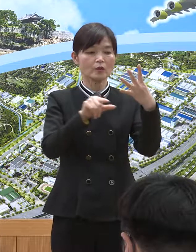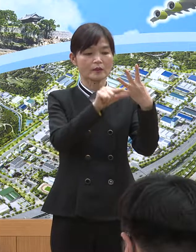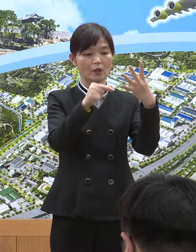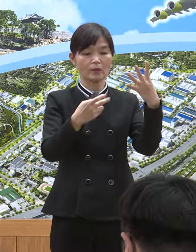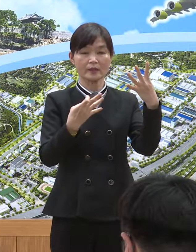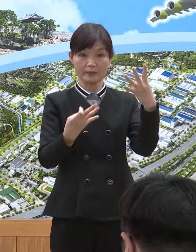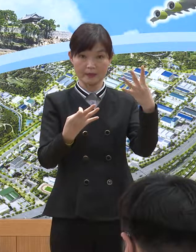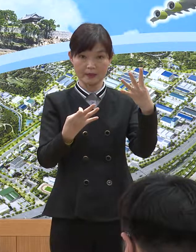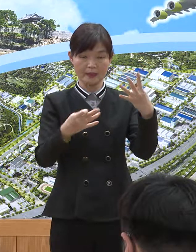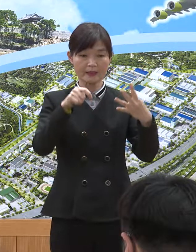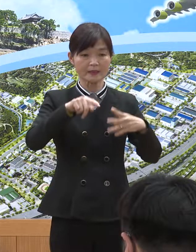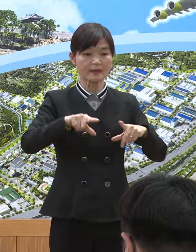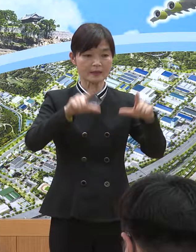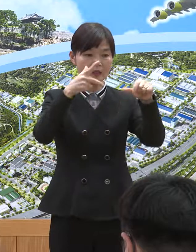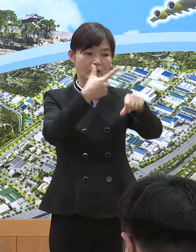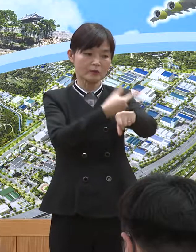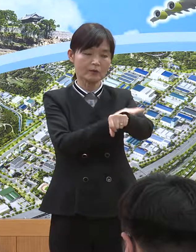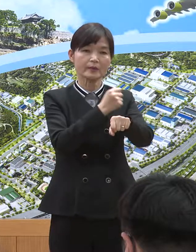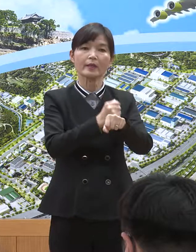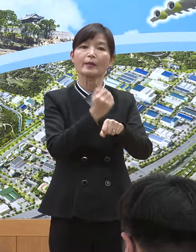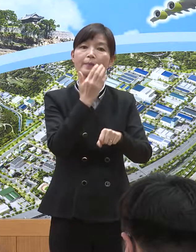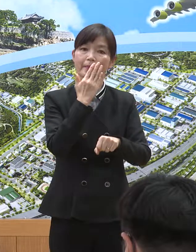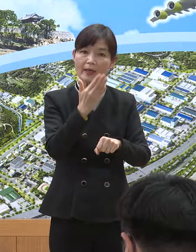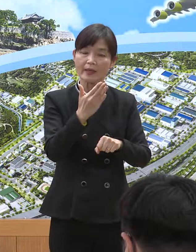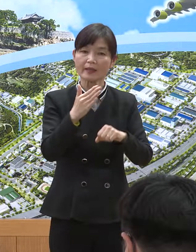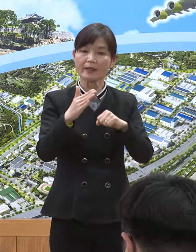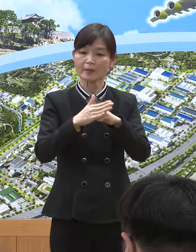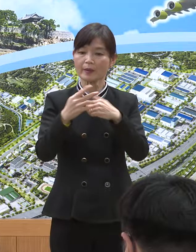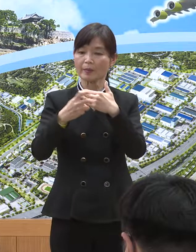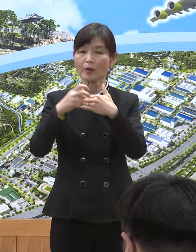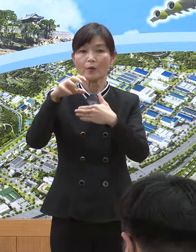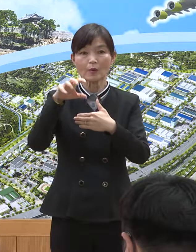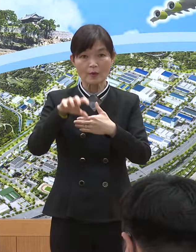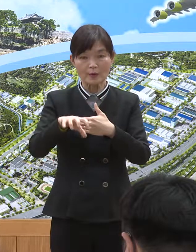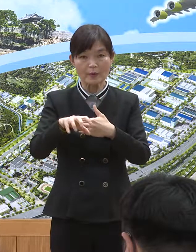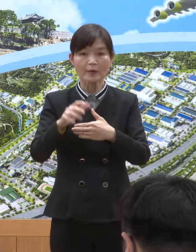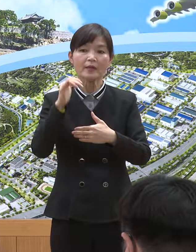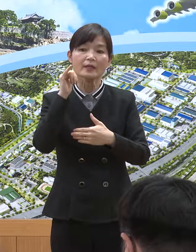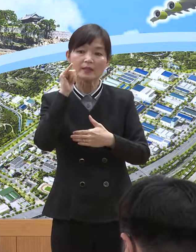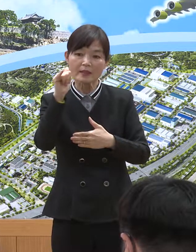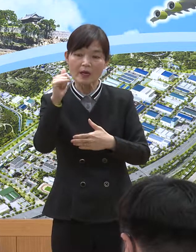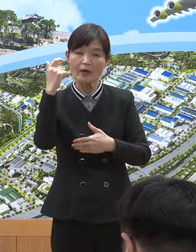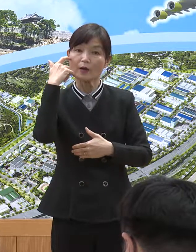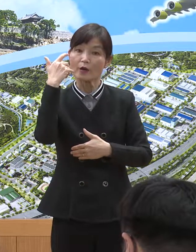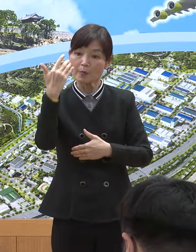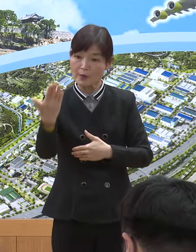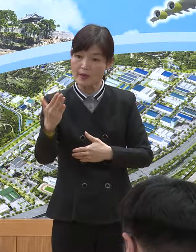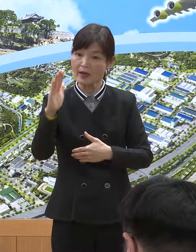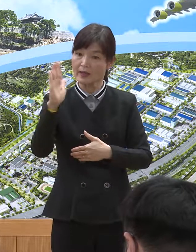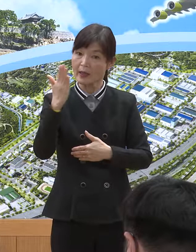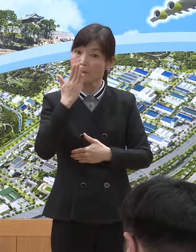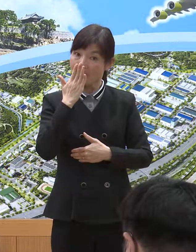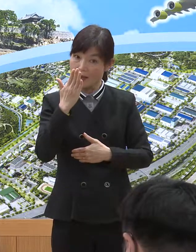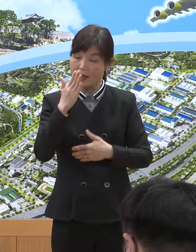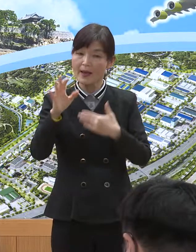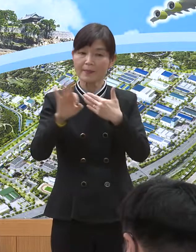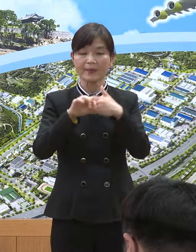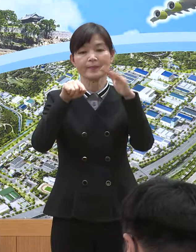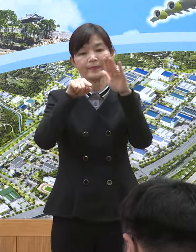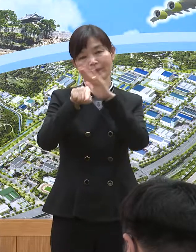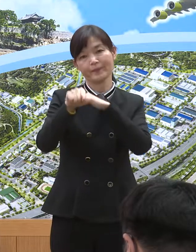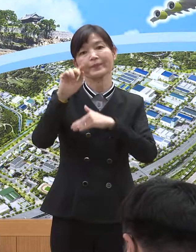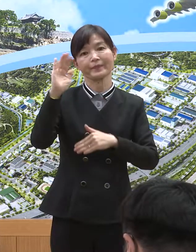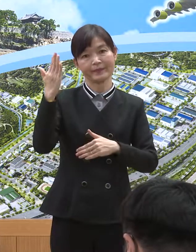당일 접종이 시행 중이므로 의료기관에 반드시 유선 문의 후 방문, 접종하시면